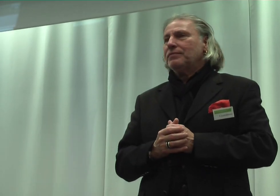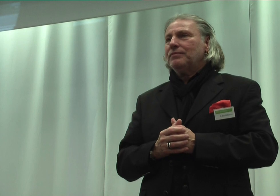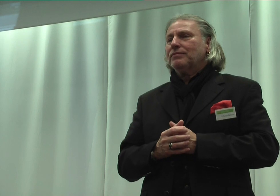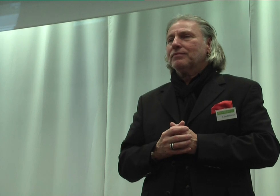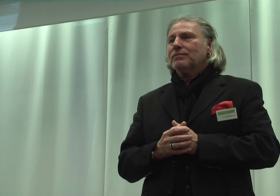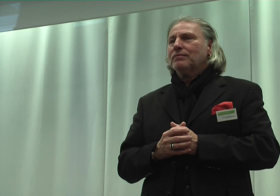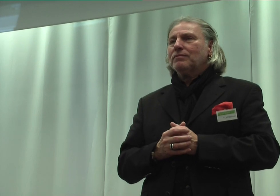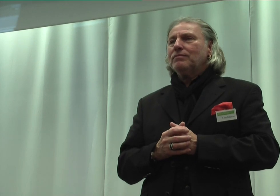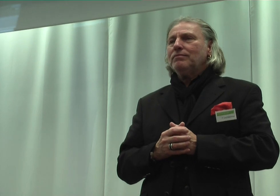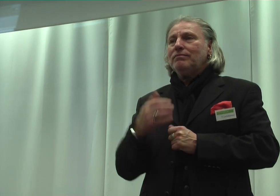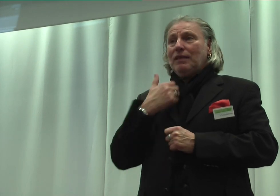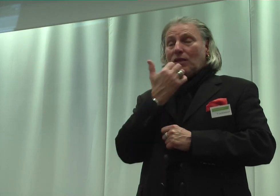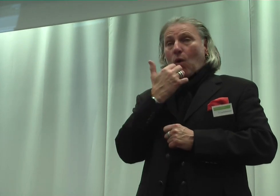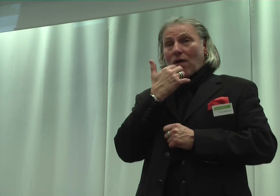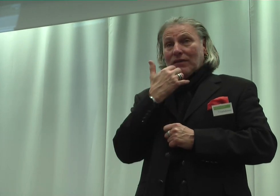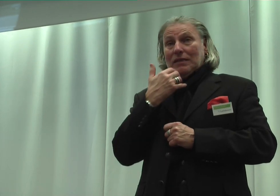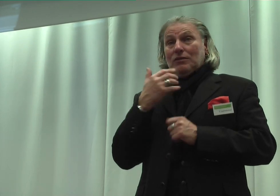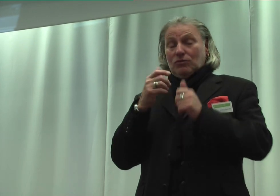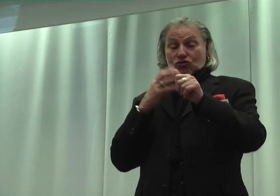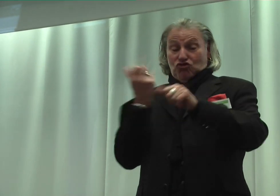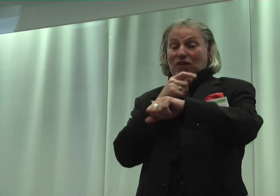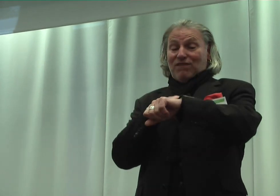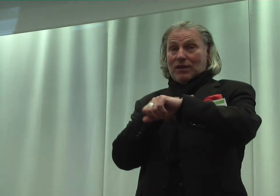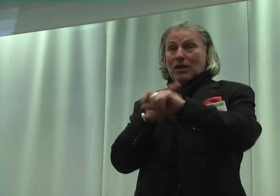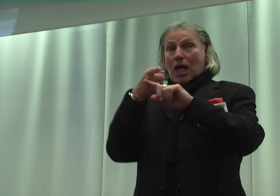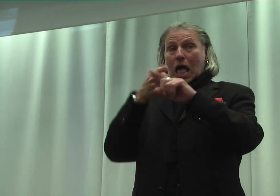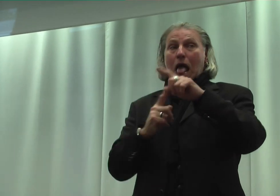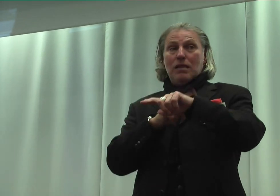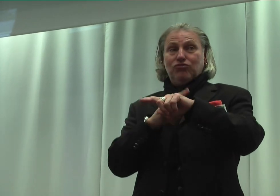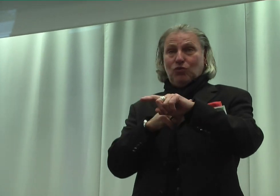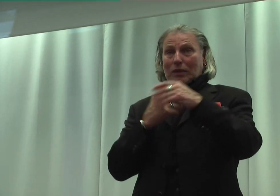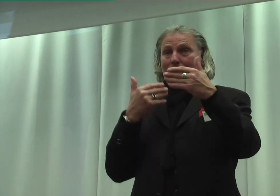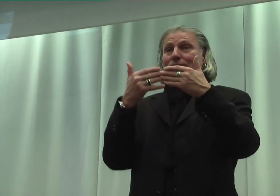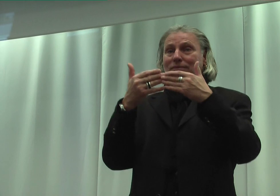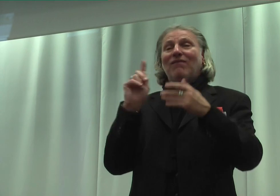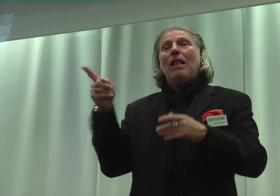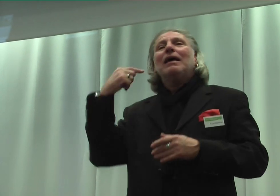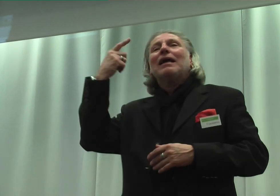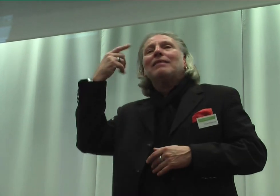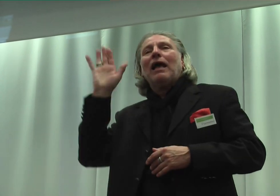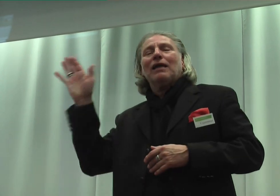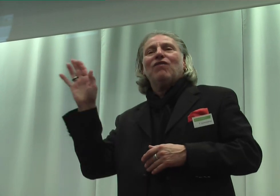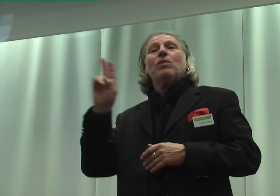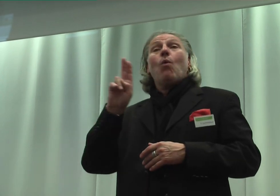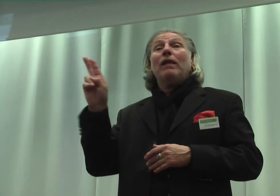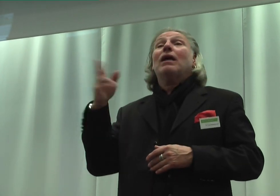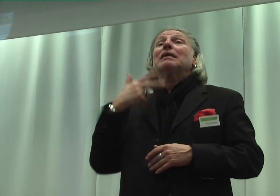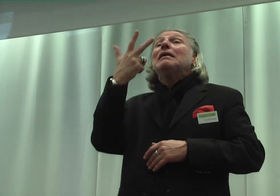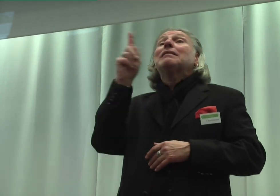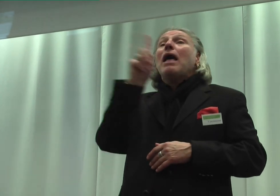Ich hoffe, dass ich auch die halbe Stunde einhalte, weil die Gedanken von Ulrich Haase waren, dass das Einfachen von dem, was hier